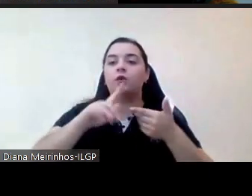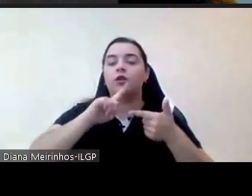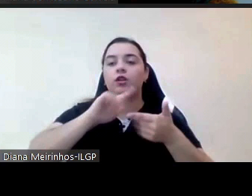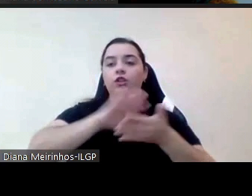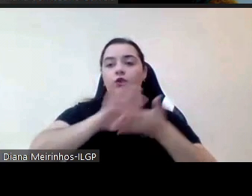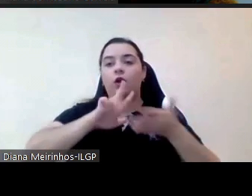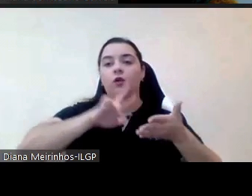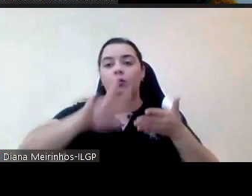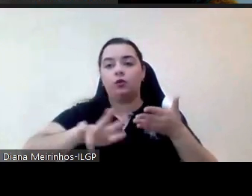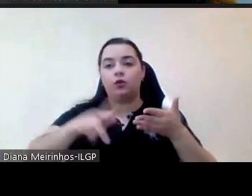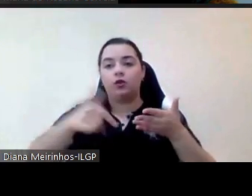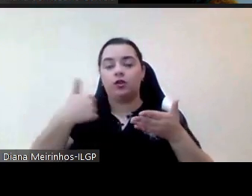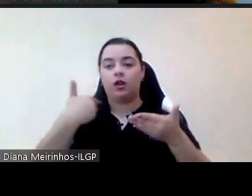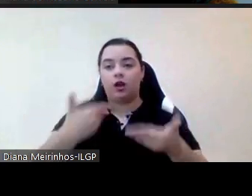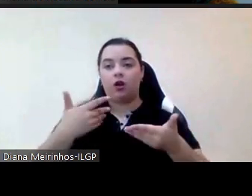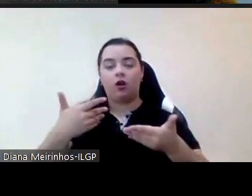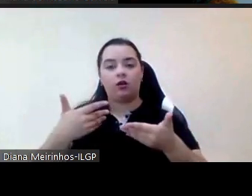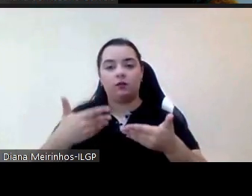connosco